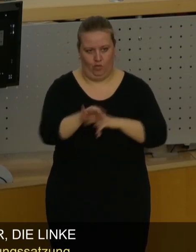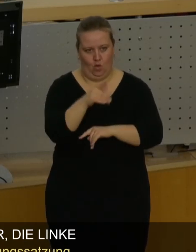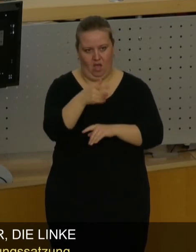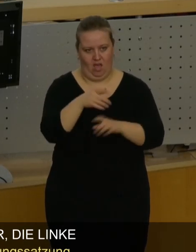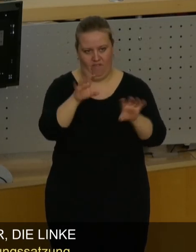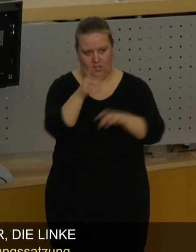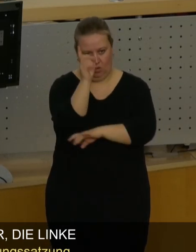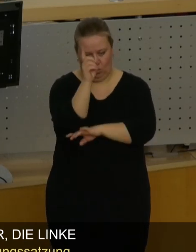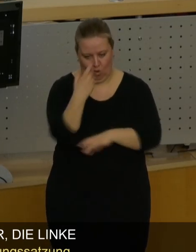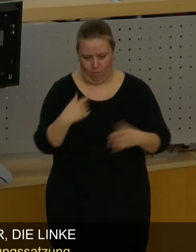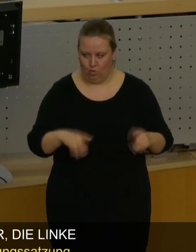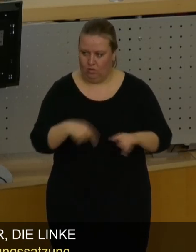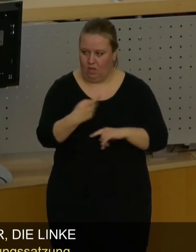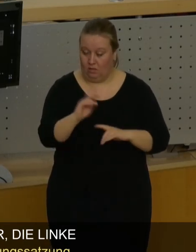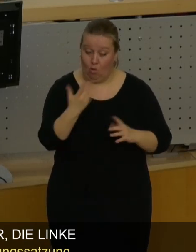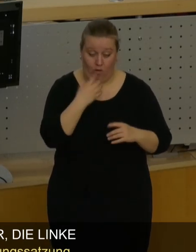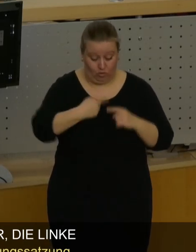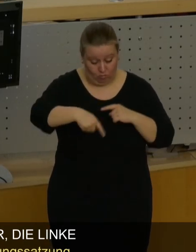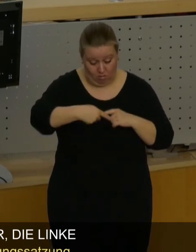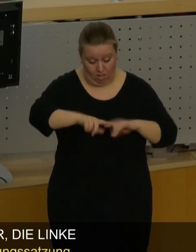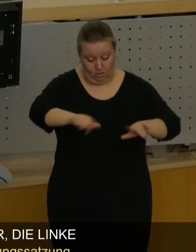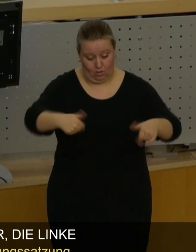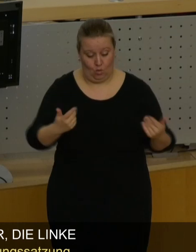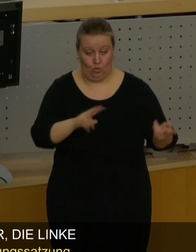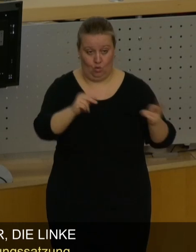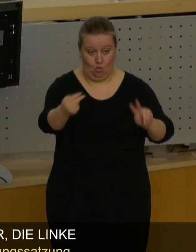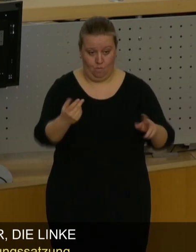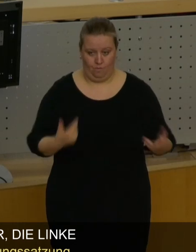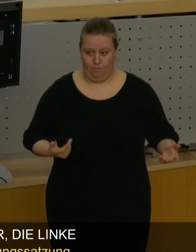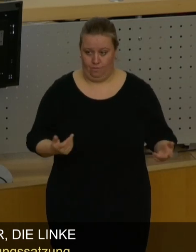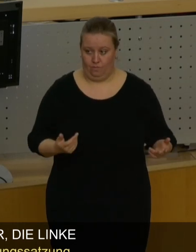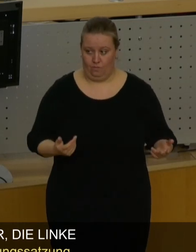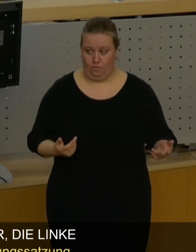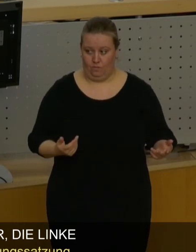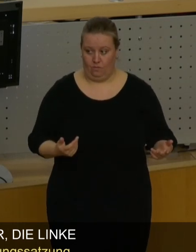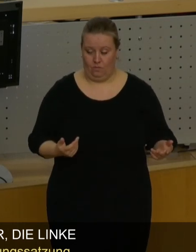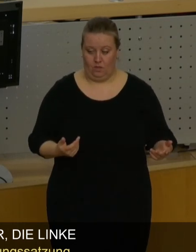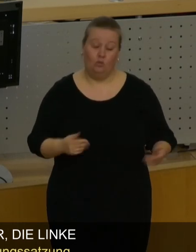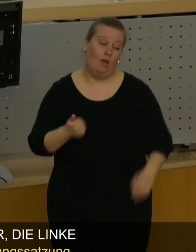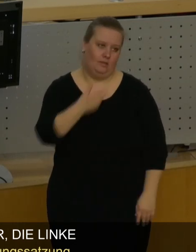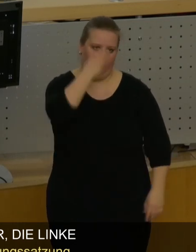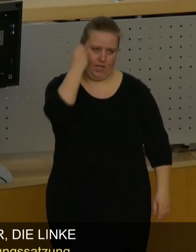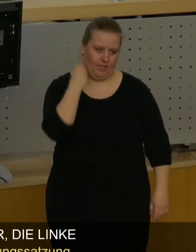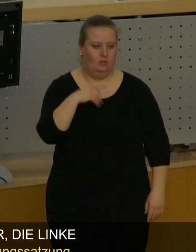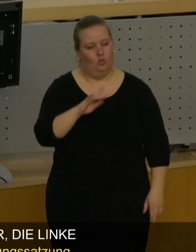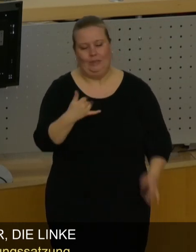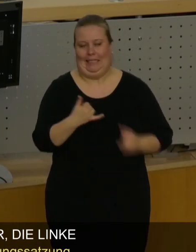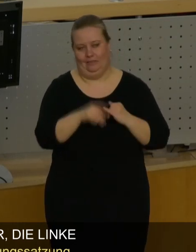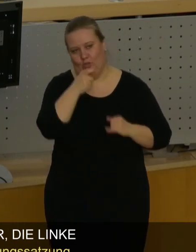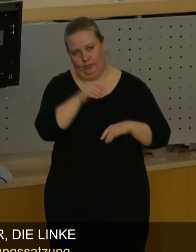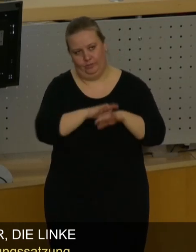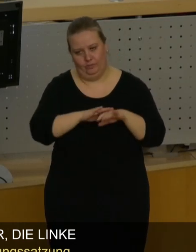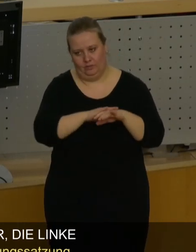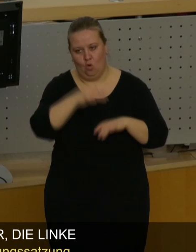Fernsehturm und dass dort hoffentlich auch bald etwas passiert. Ich hatte noch was vergessen, deswegen war es doch noch nie das letzte Wort,